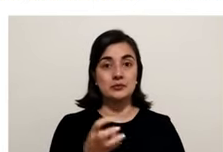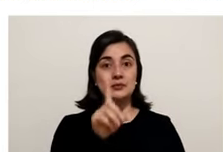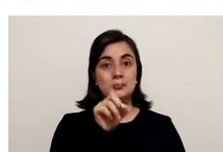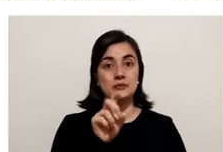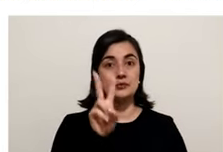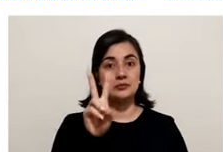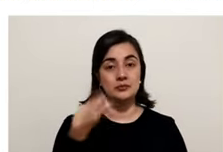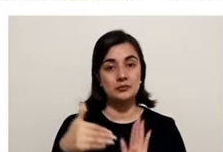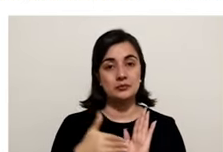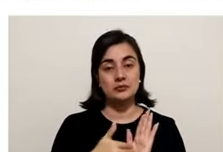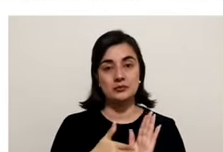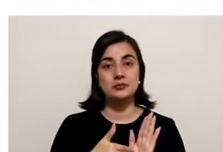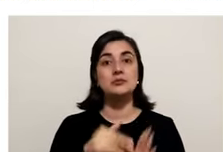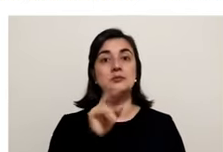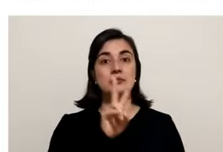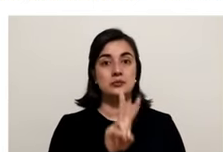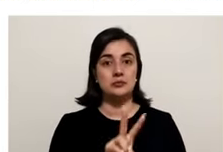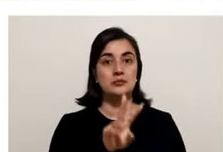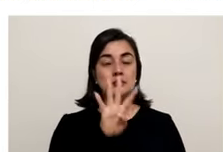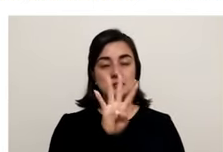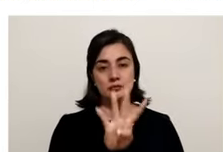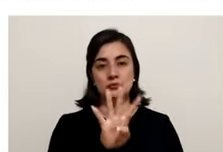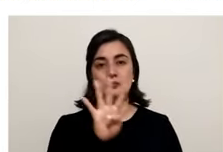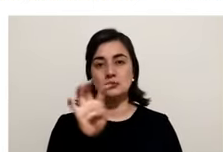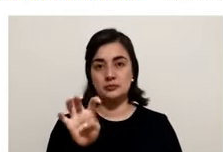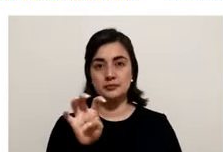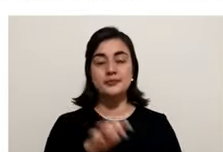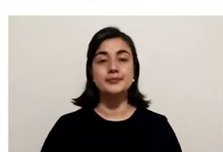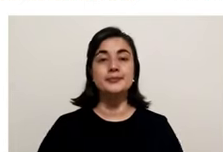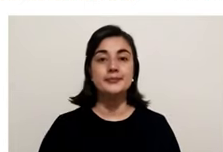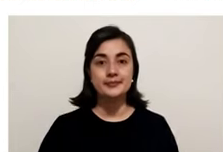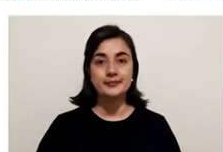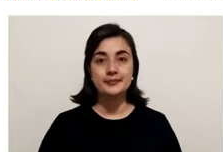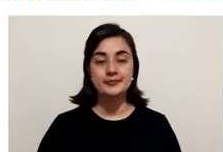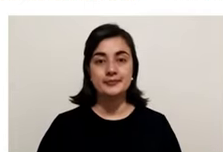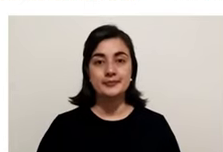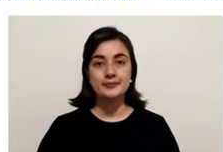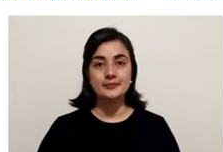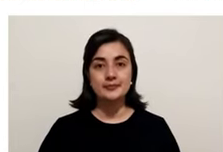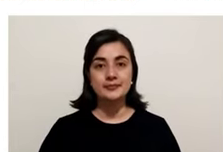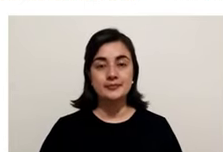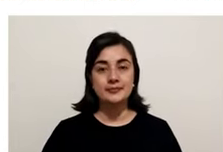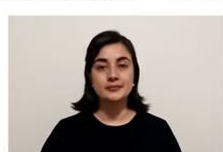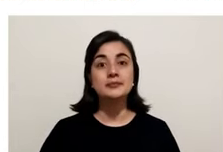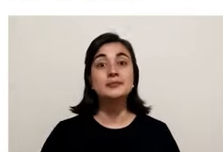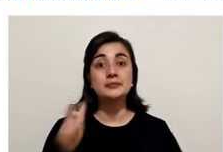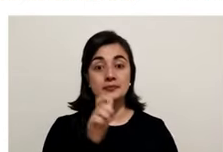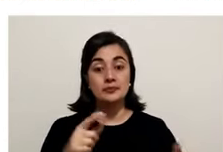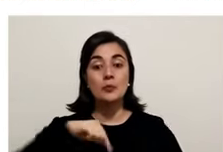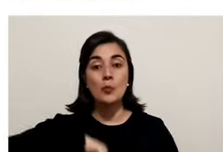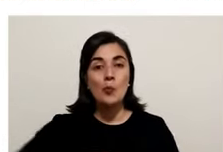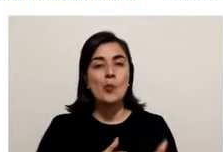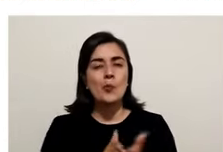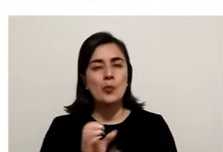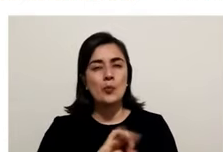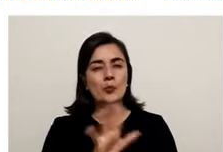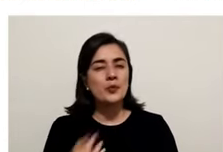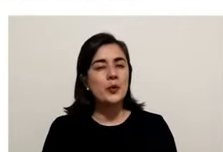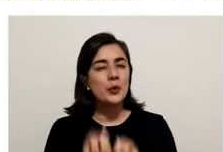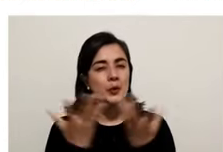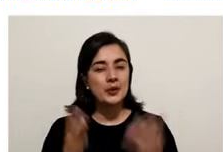.362.249. Casos